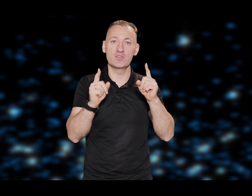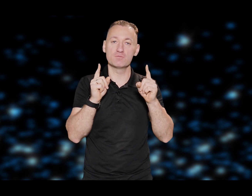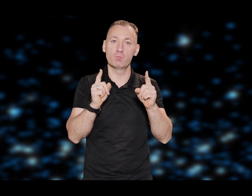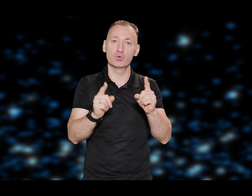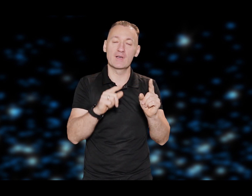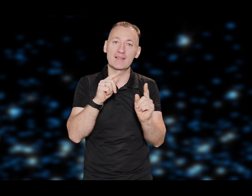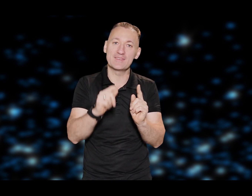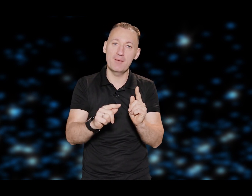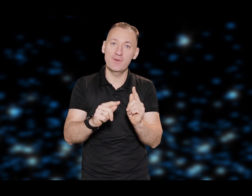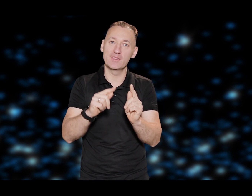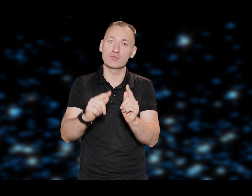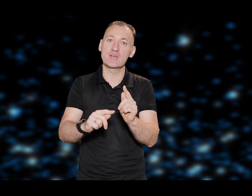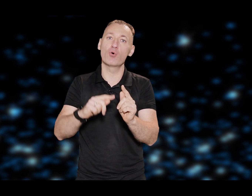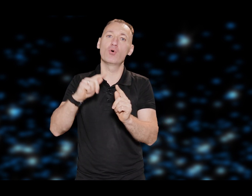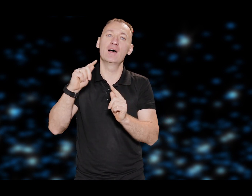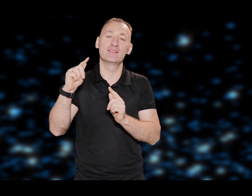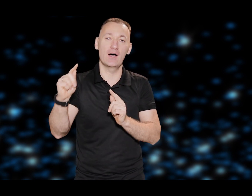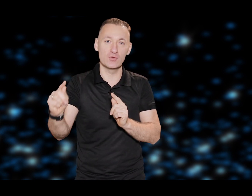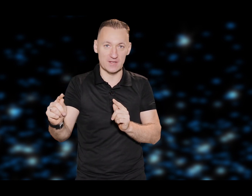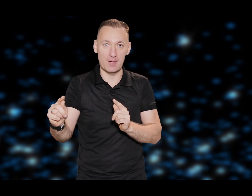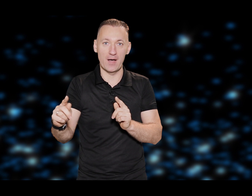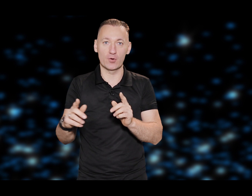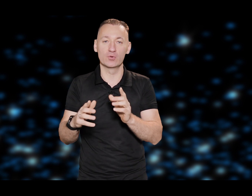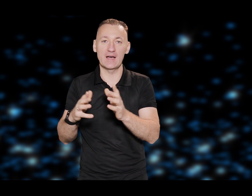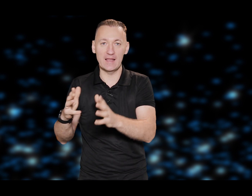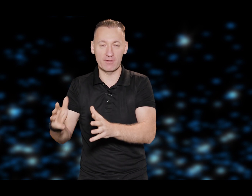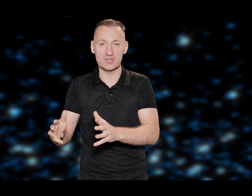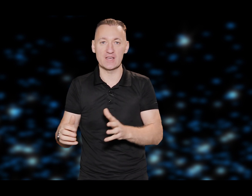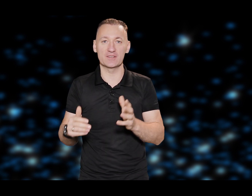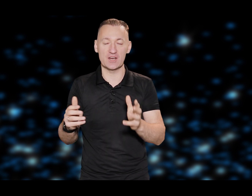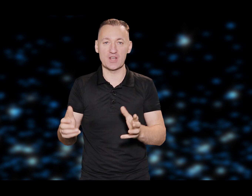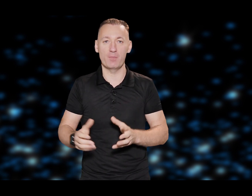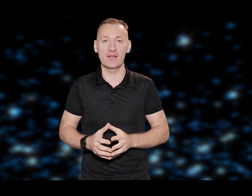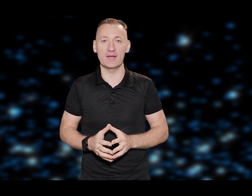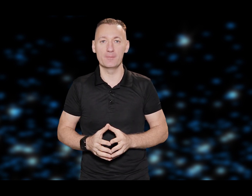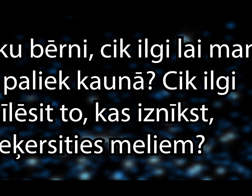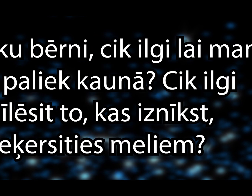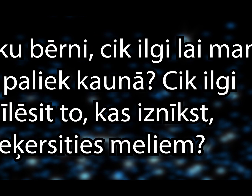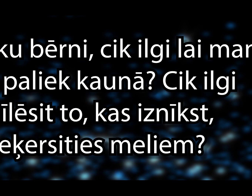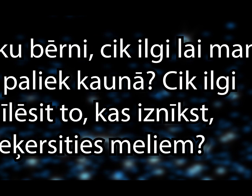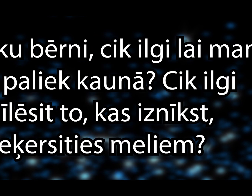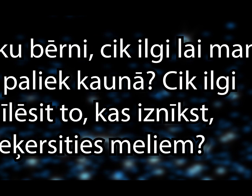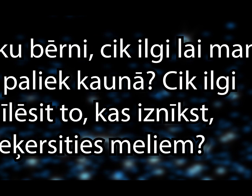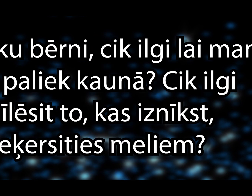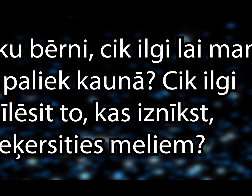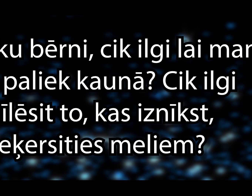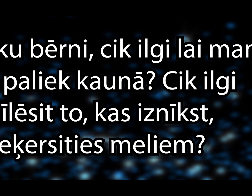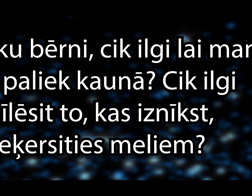viņš būtu kā trepīti uz kaut ko daudz labāk. Un tālāk viņš saka trešajā pantā. Cilvēku bērni, cik ilgi, lai